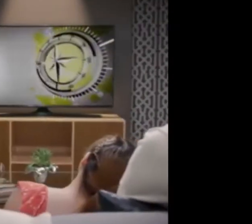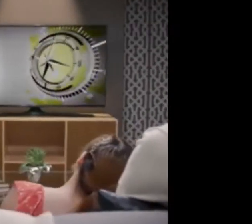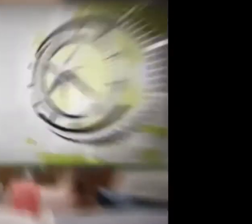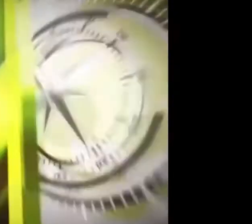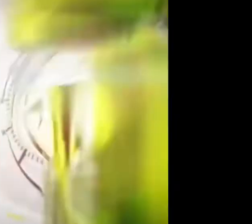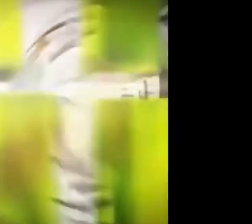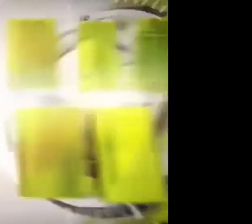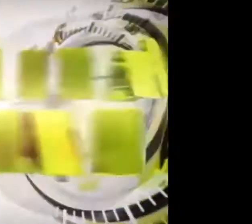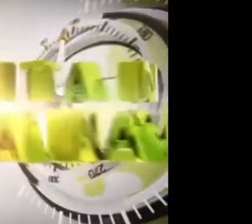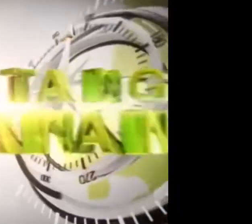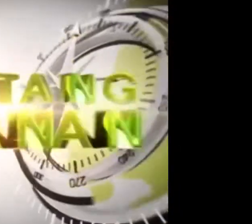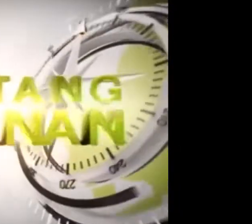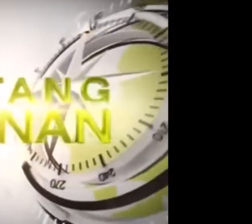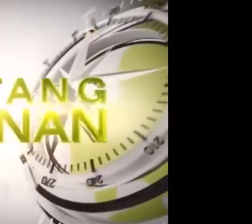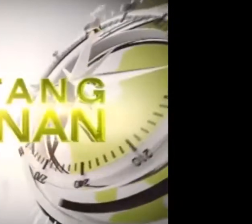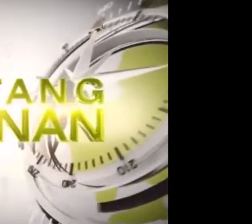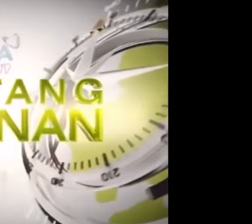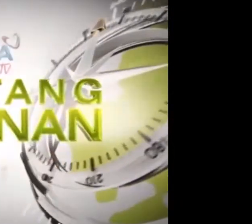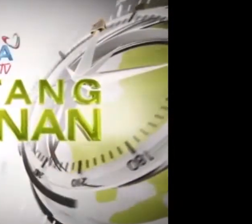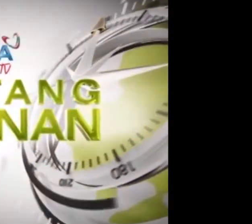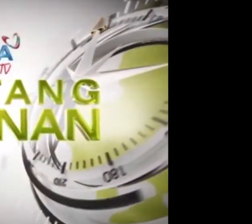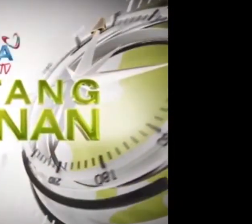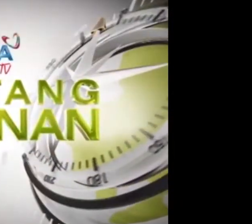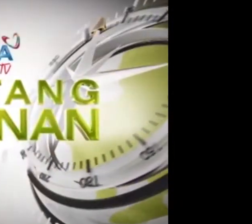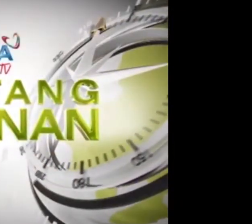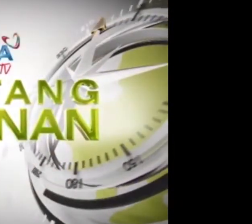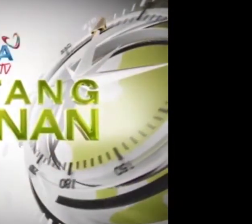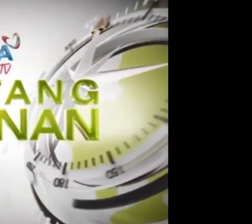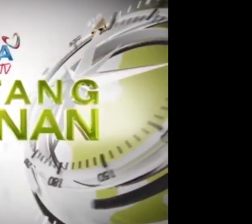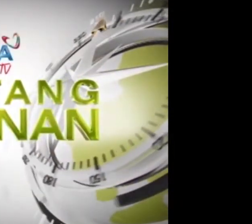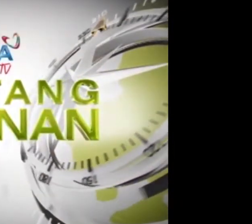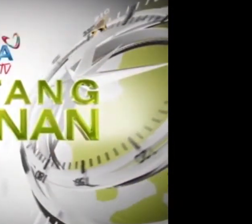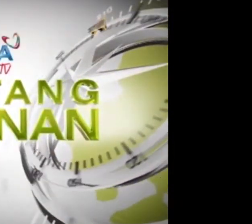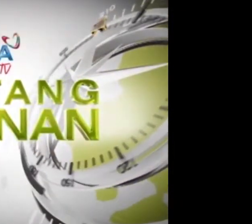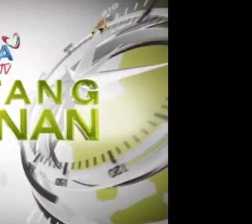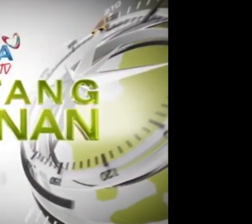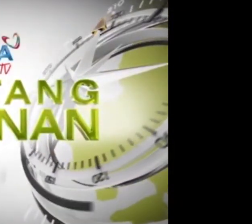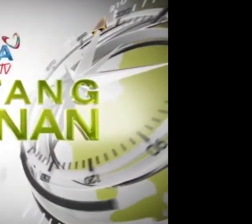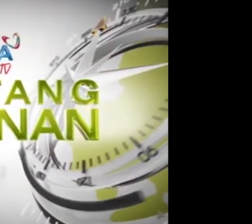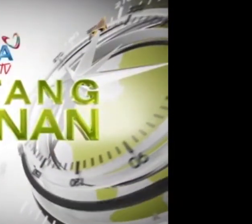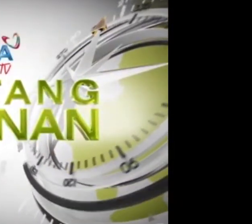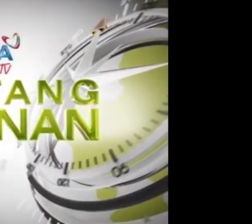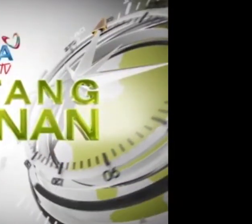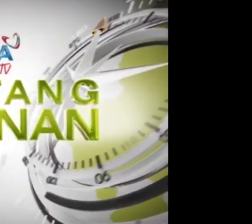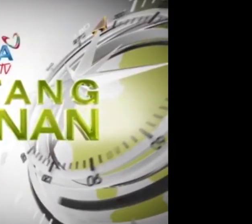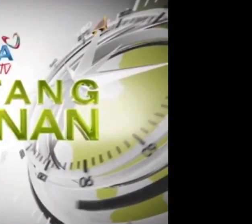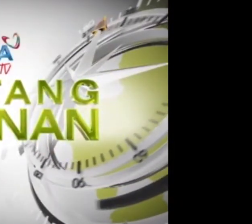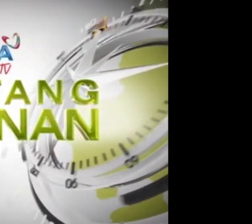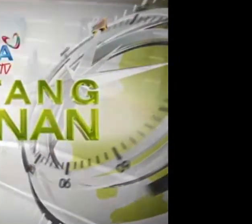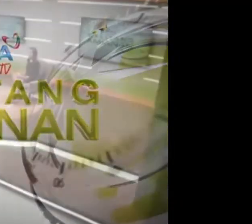Ito ang GMA Regional TV. Balitang Amyanan.